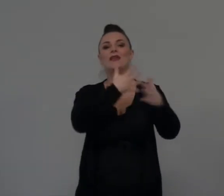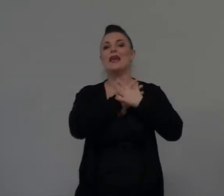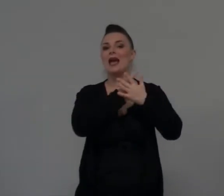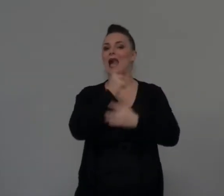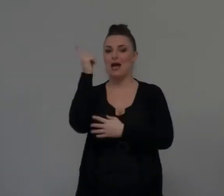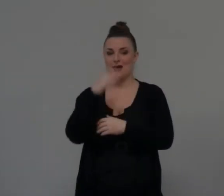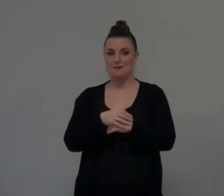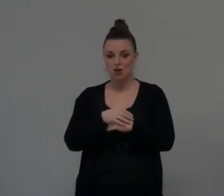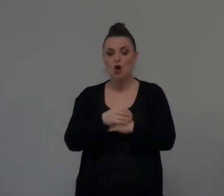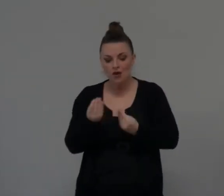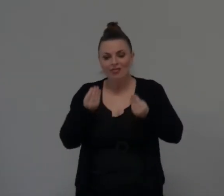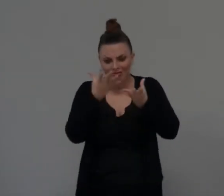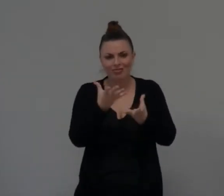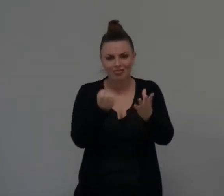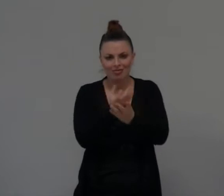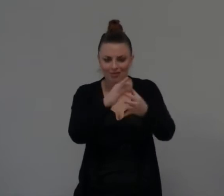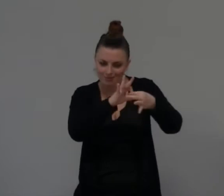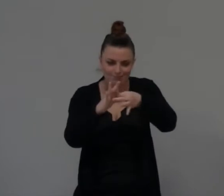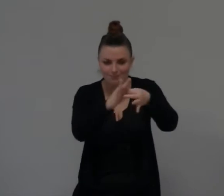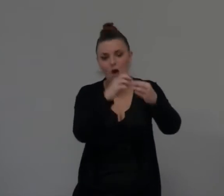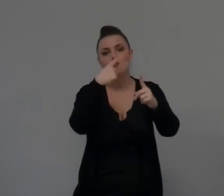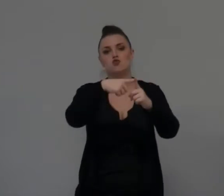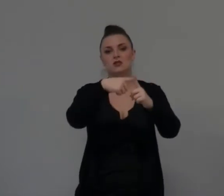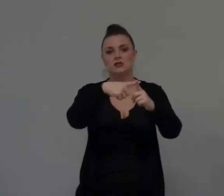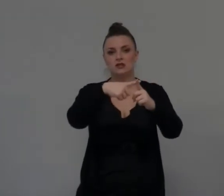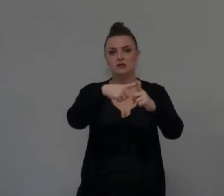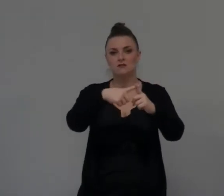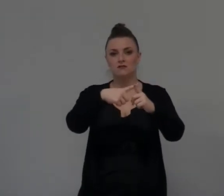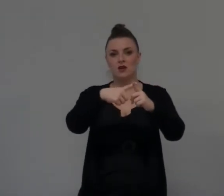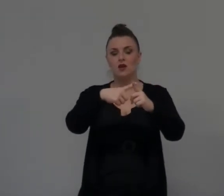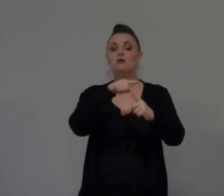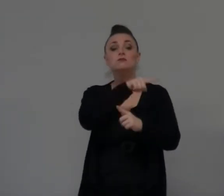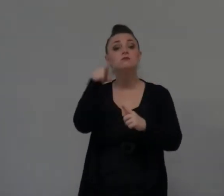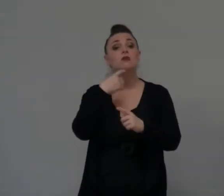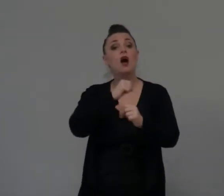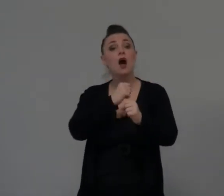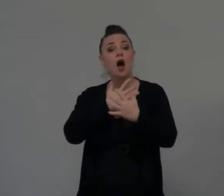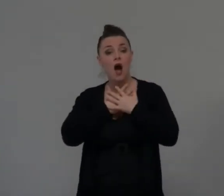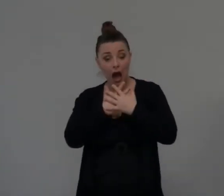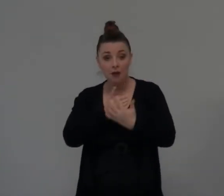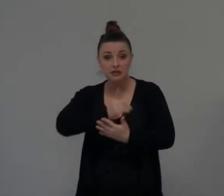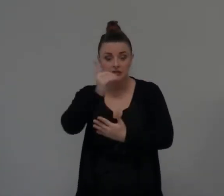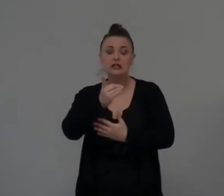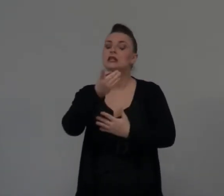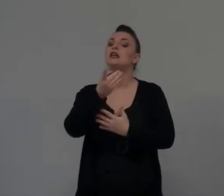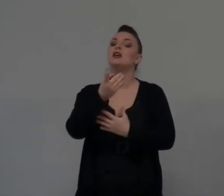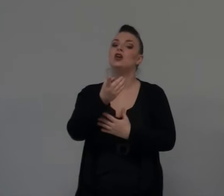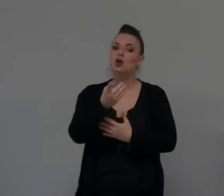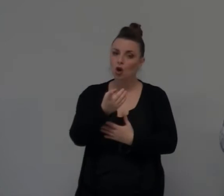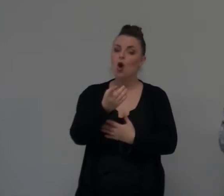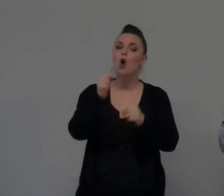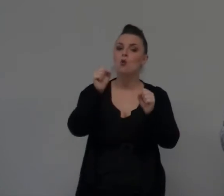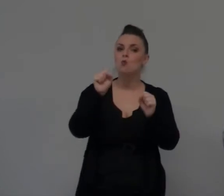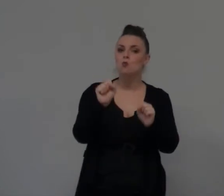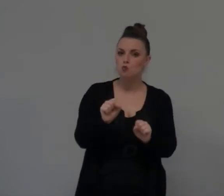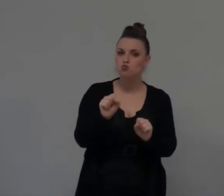ti accade nella tua vita C'è un piano Non tutto quello che accade piace a Dio Ma tutto quello che